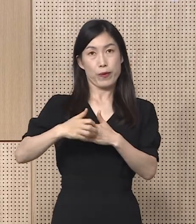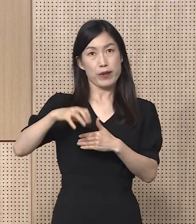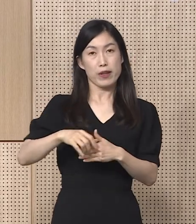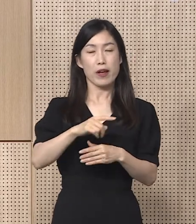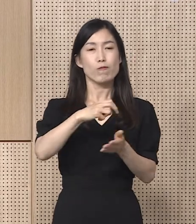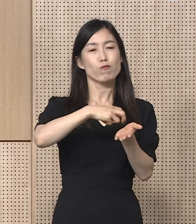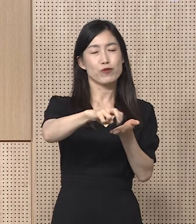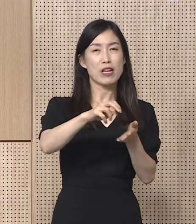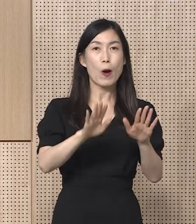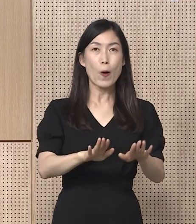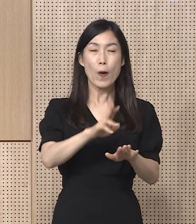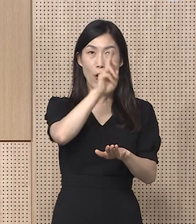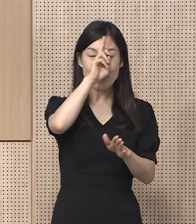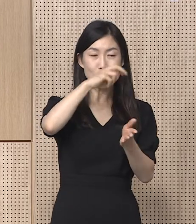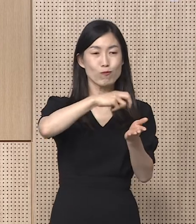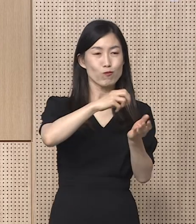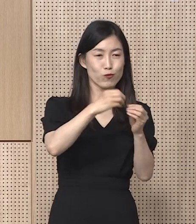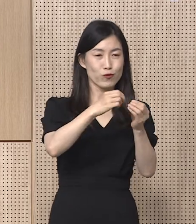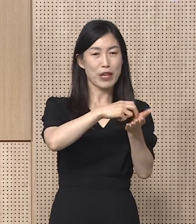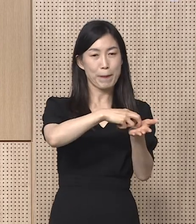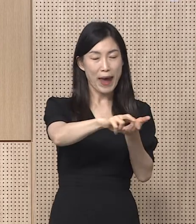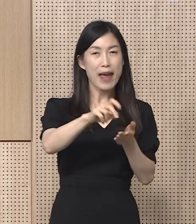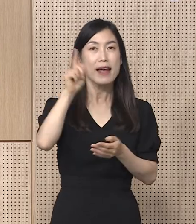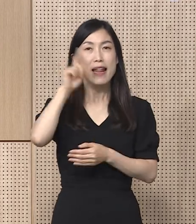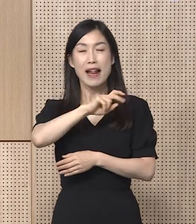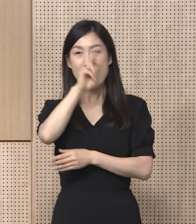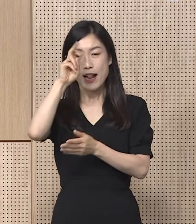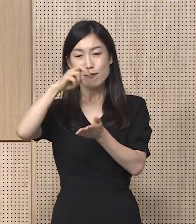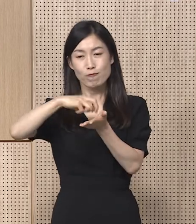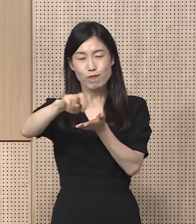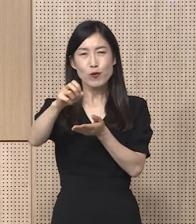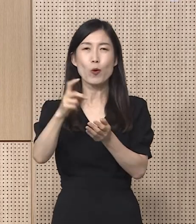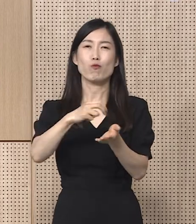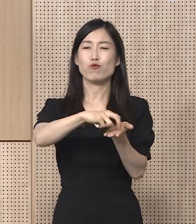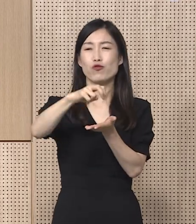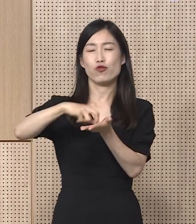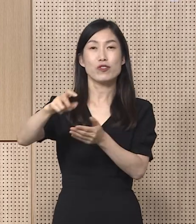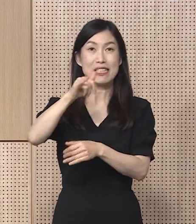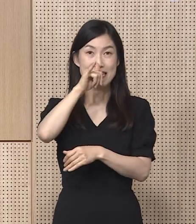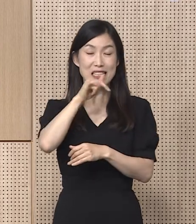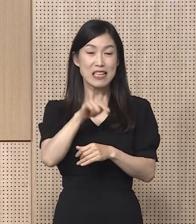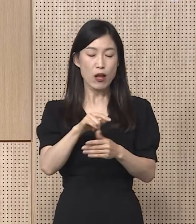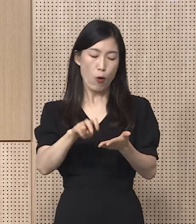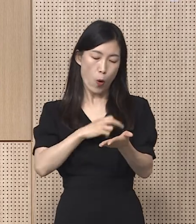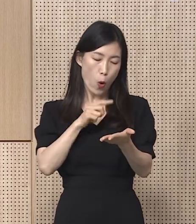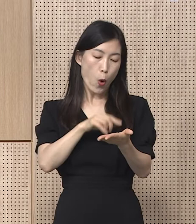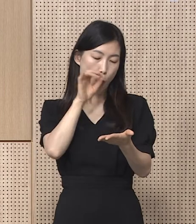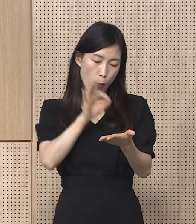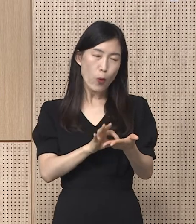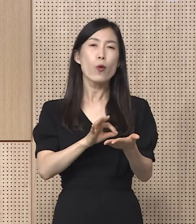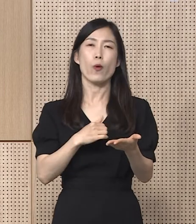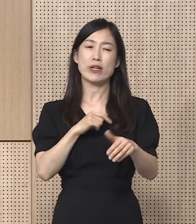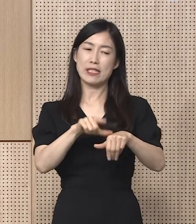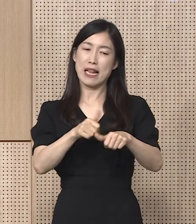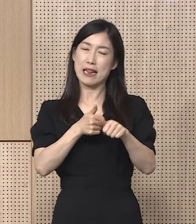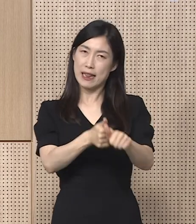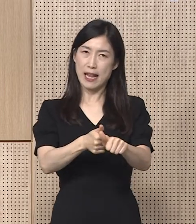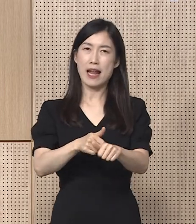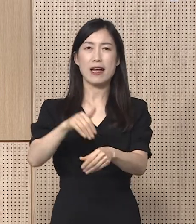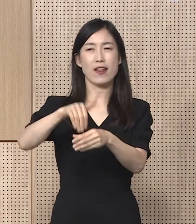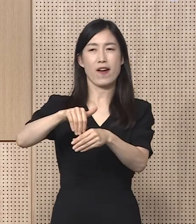12시와 선거 당일 12시에 일괄 발송할 예정입니다. 안전한 선거를 위해 투표를 마치신 후에는